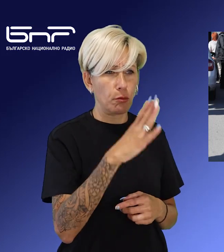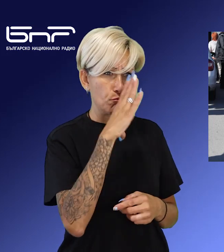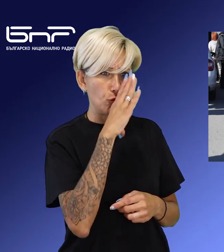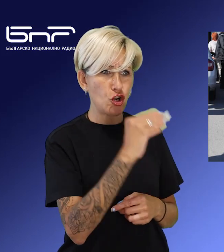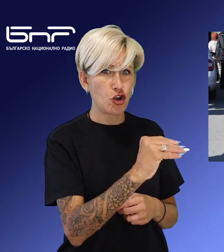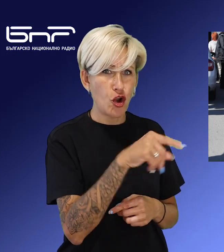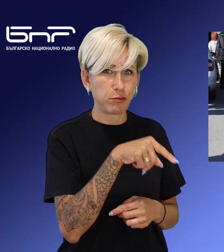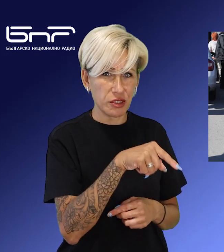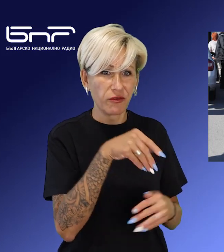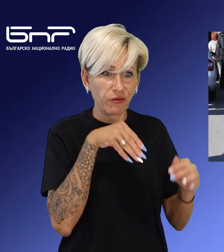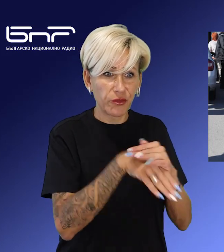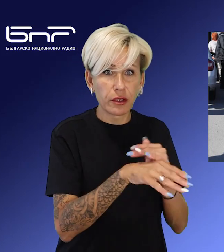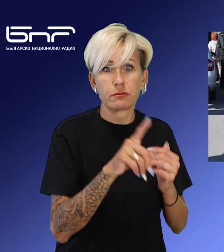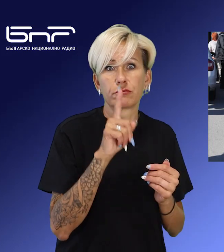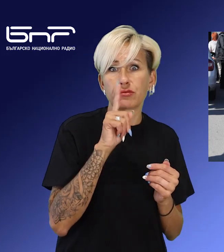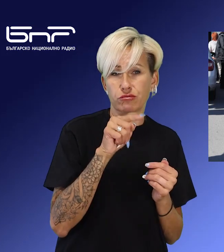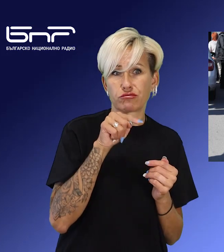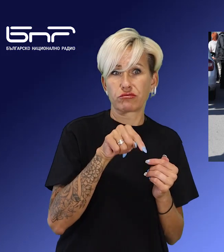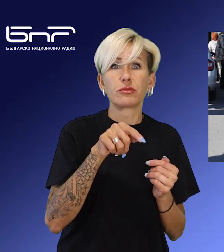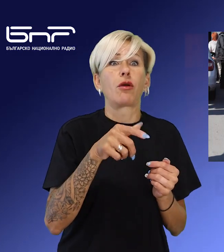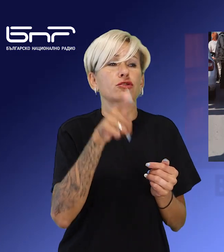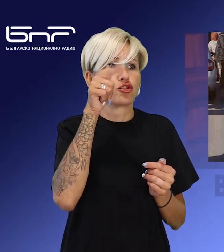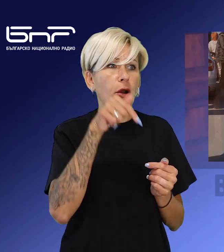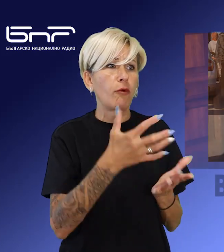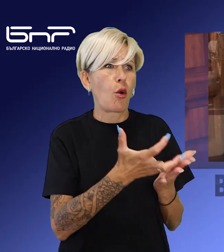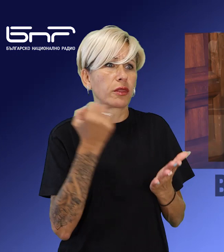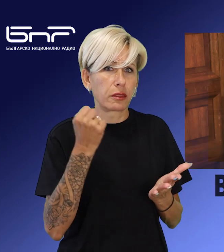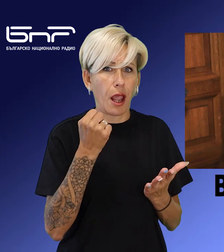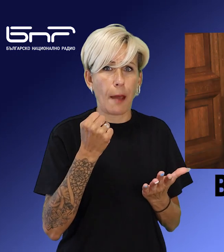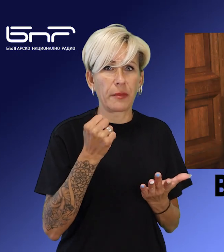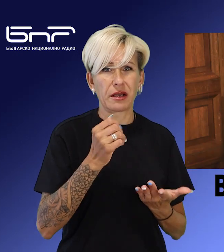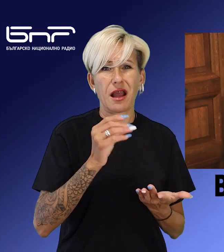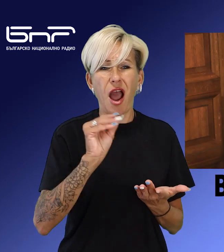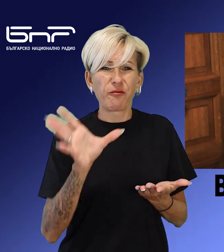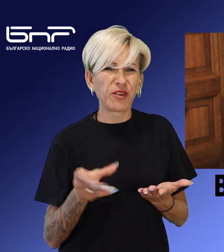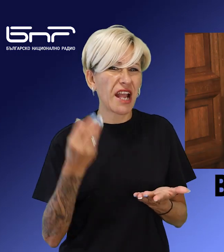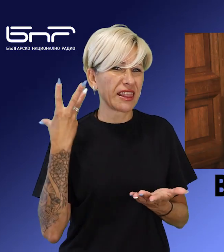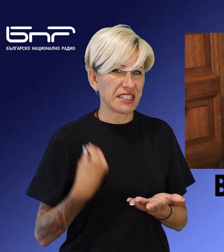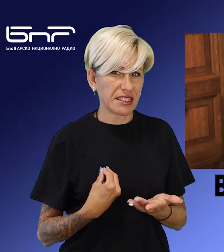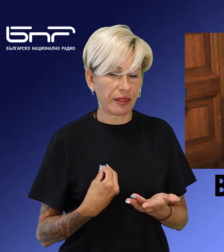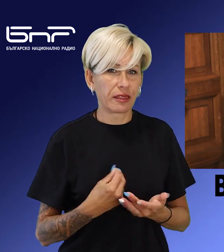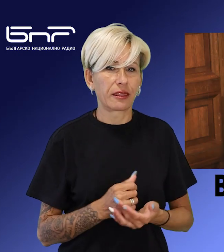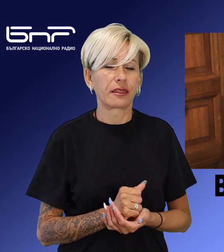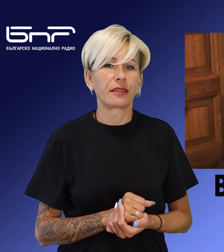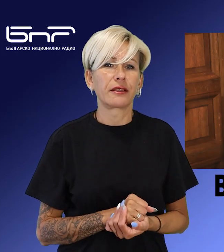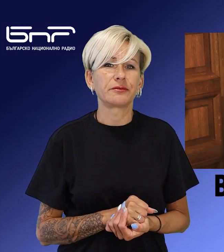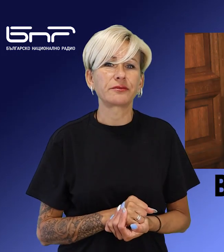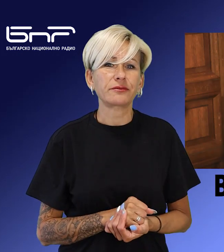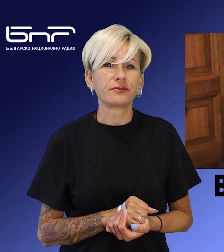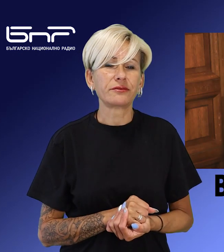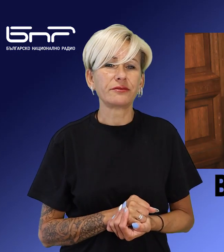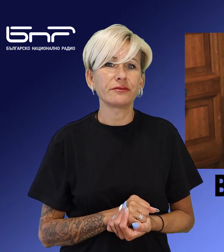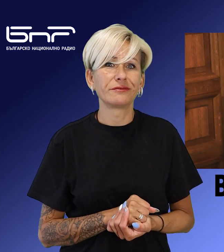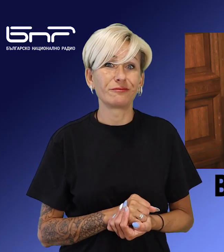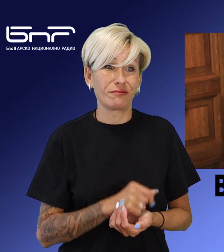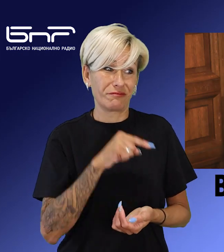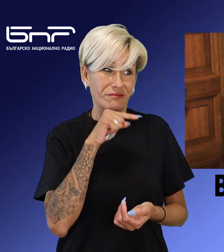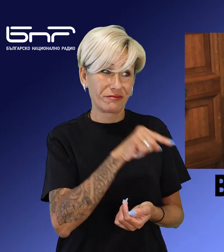входа на София. Предполага се, че са от Афганистан. Задържание Васил Бошков беше докаран под конвой в Софийската градска